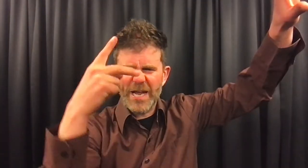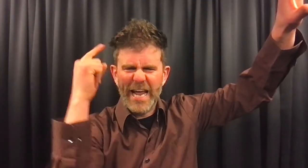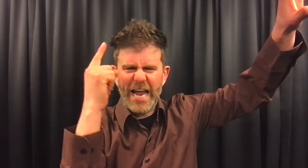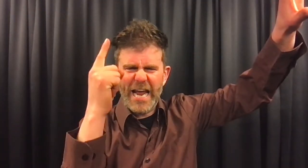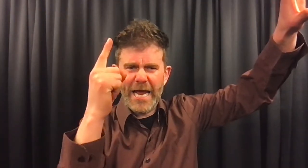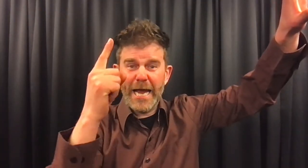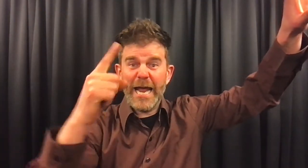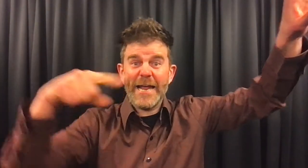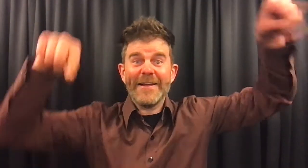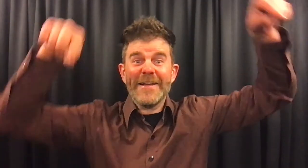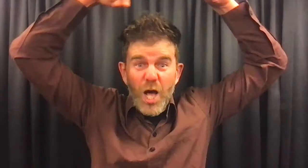één.